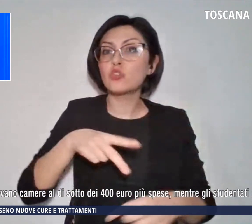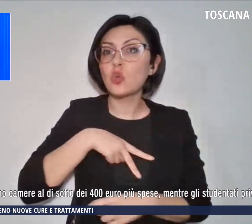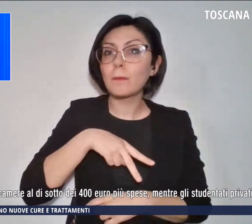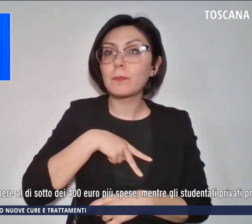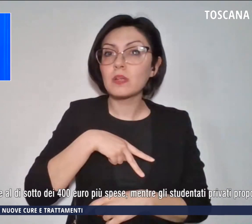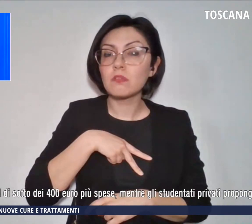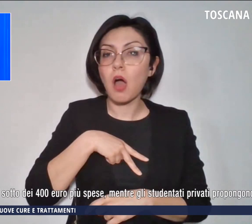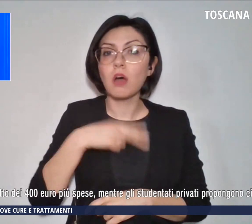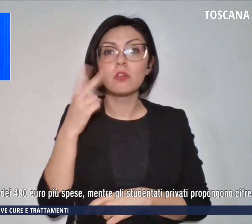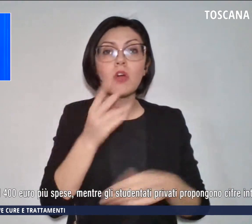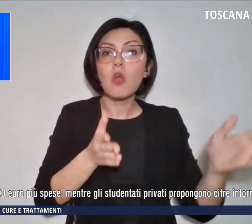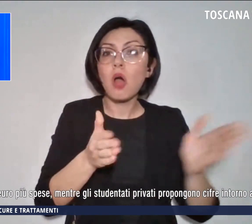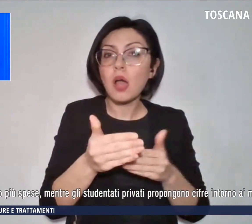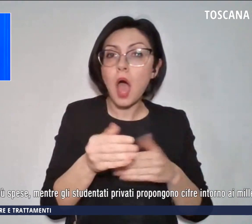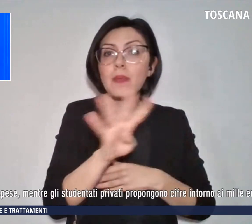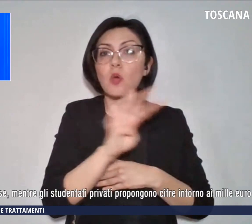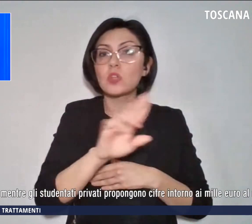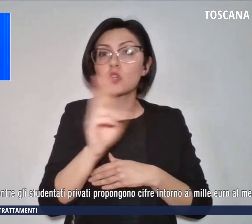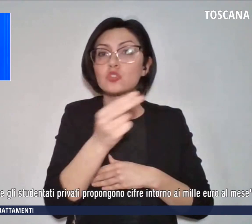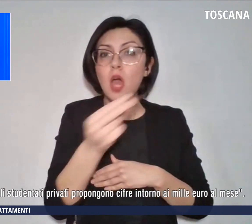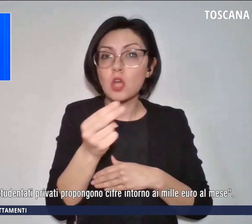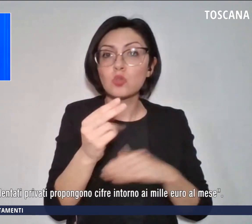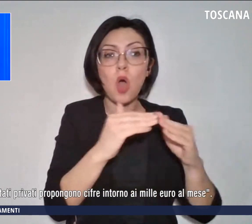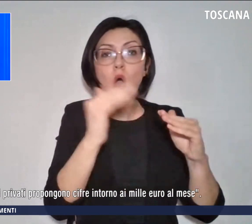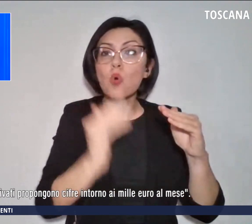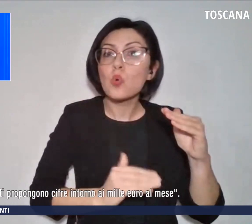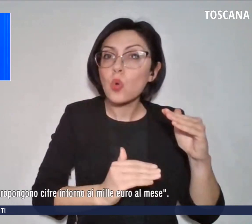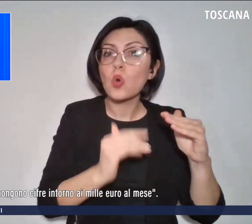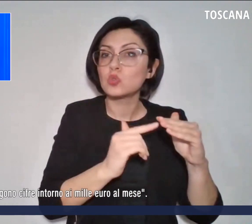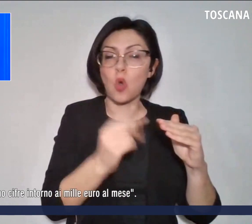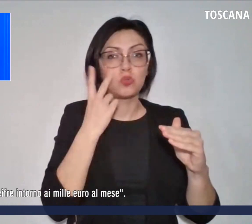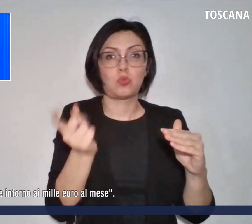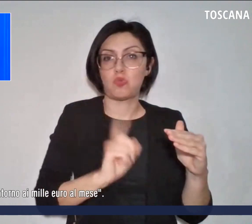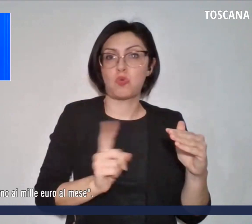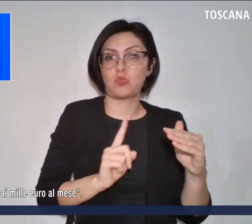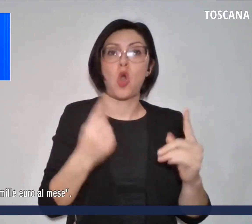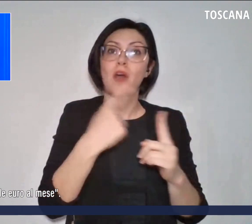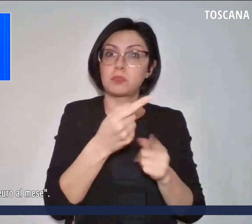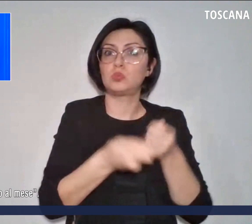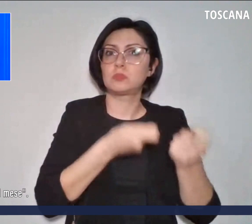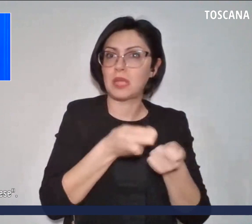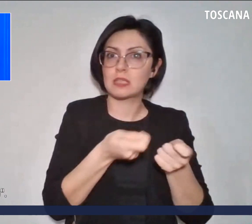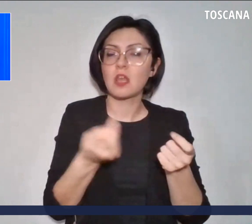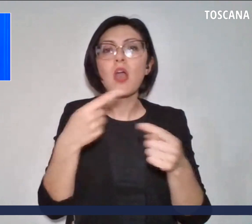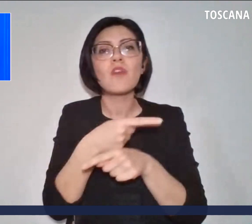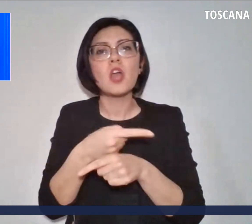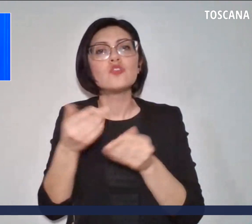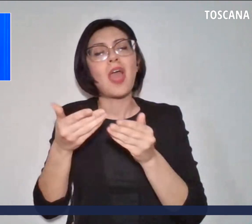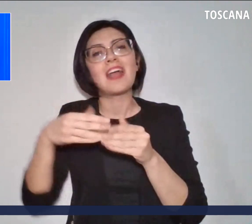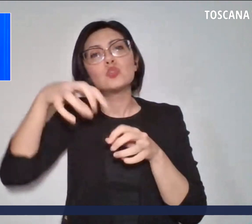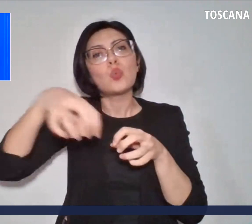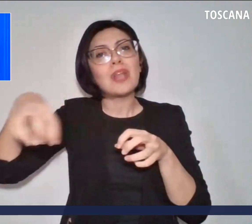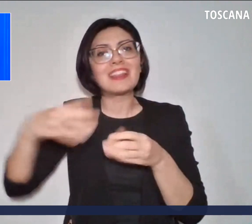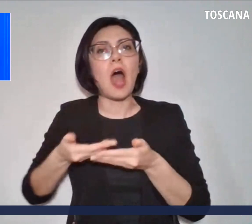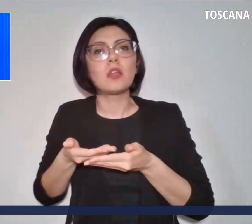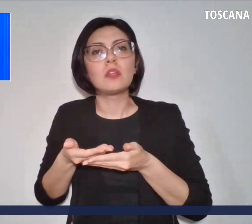camere sotto i 400 euro più spese, mentre gli studentati privati propongono cifre